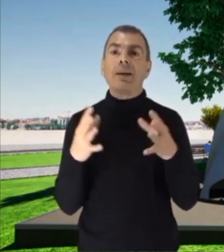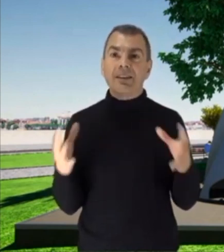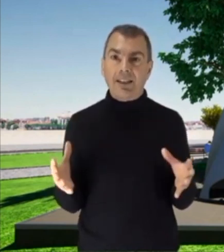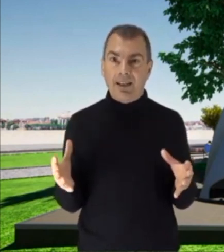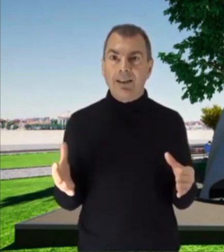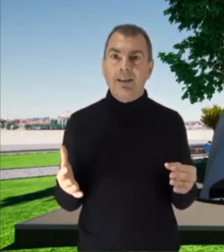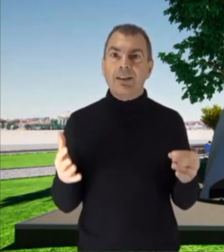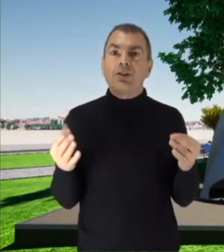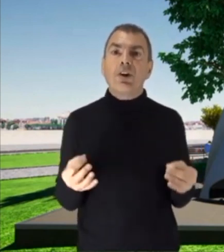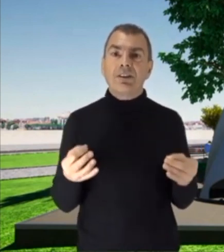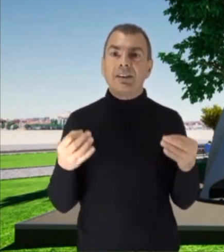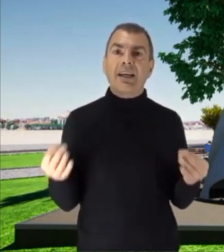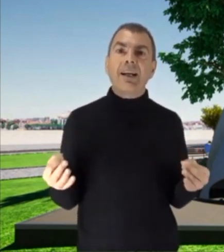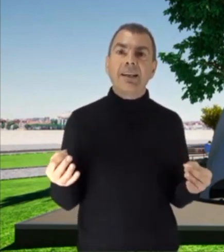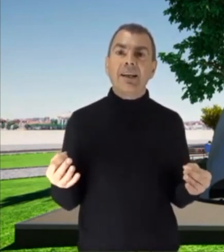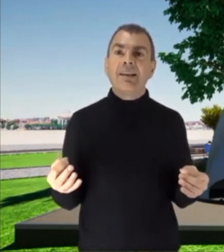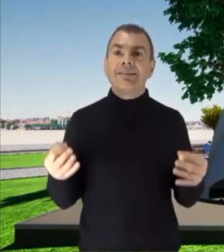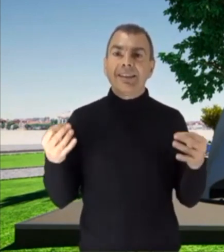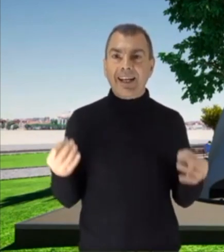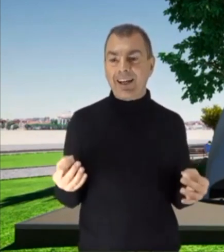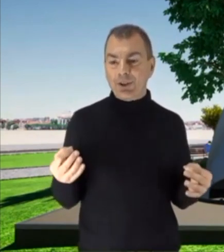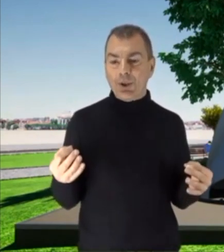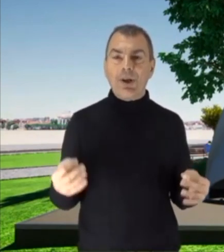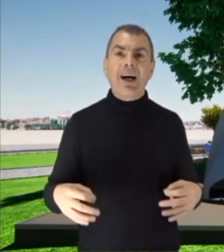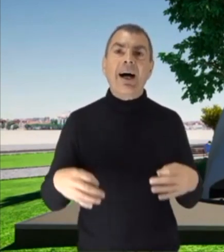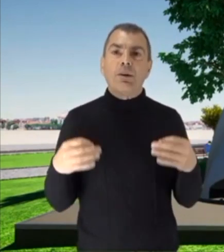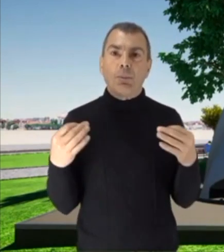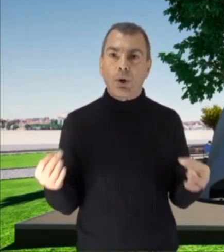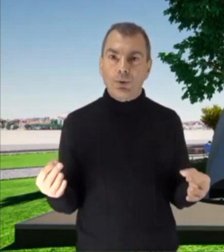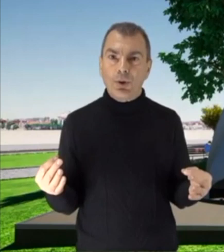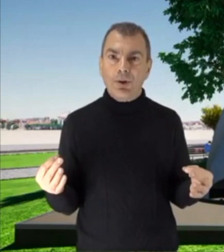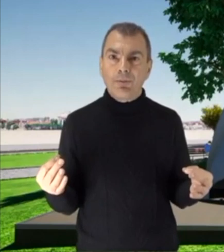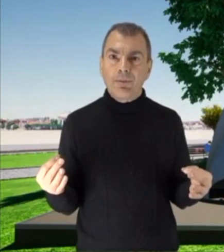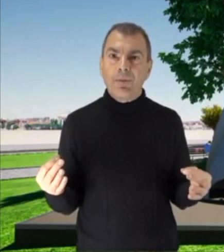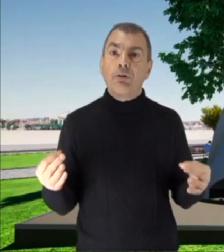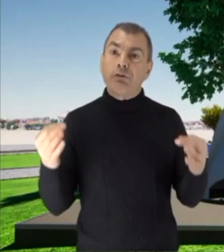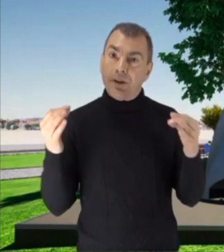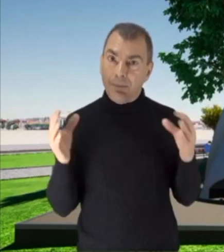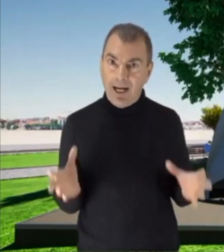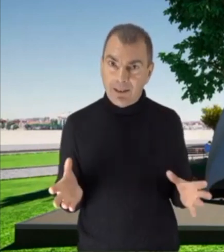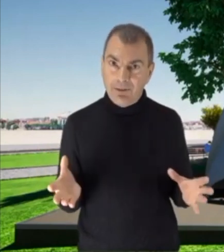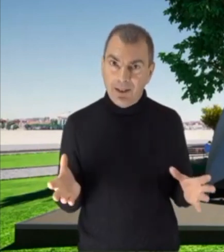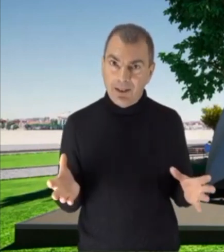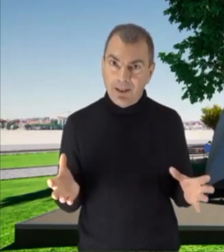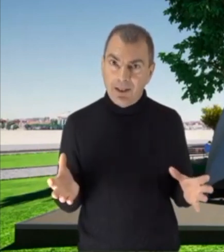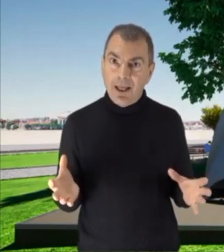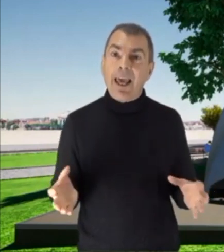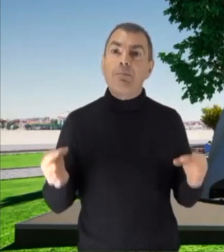'umanità. I sordi d'Italia diranno al mondo, fermatevi e